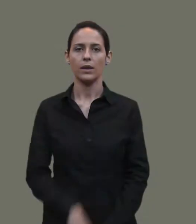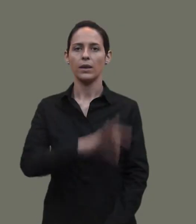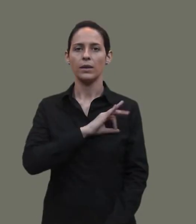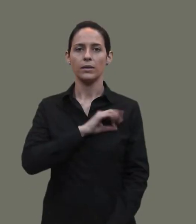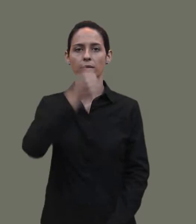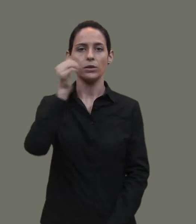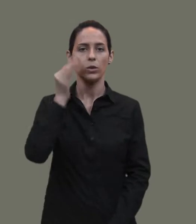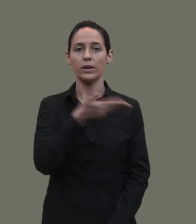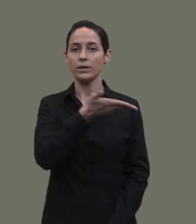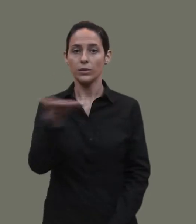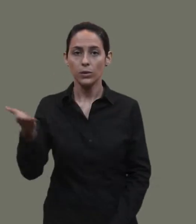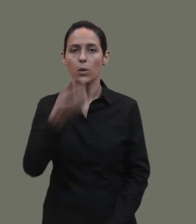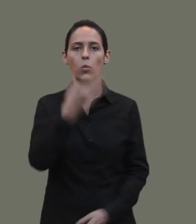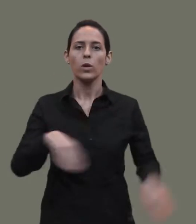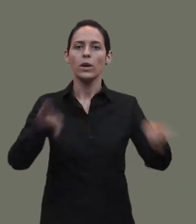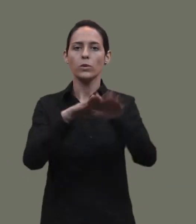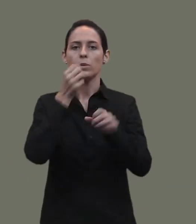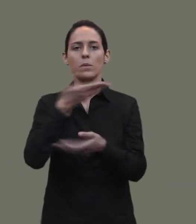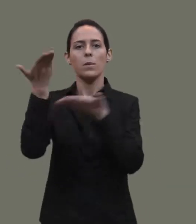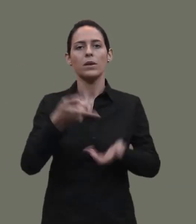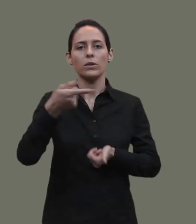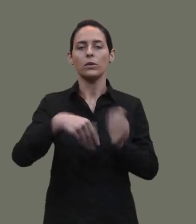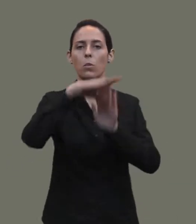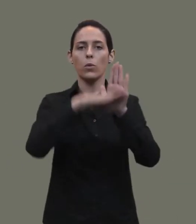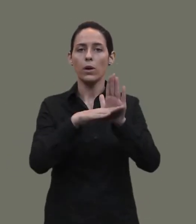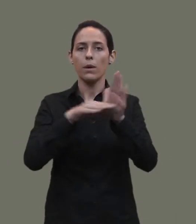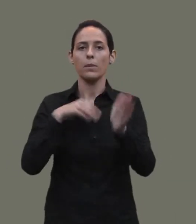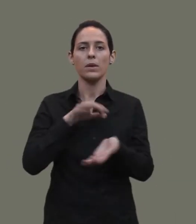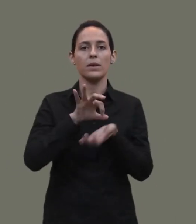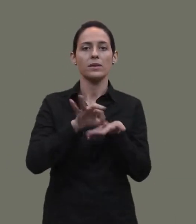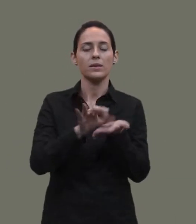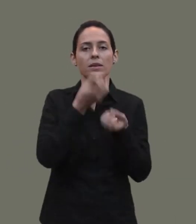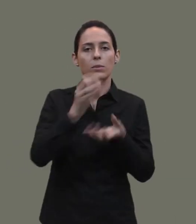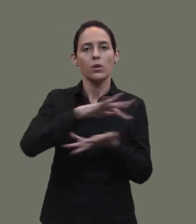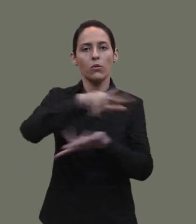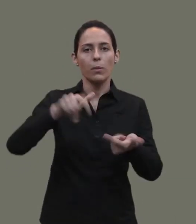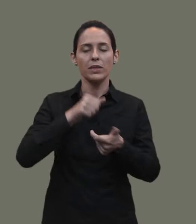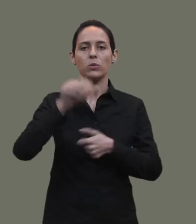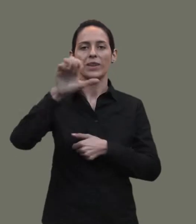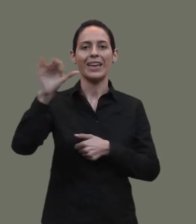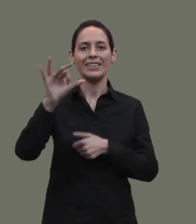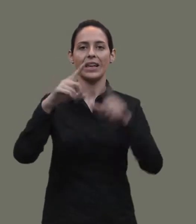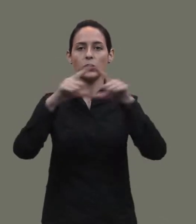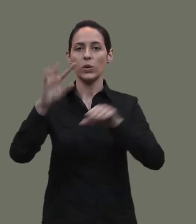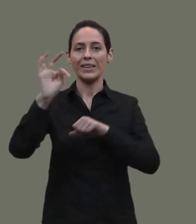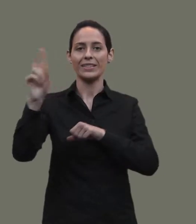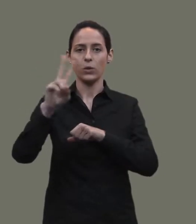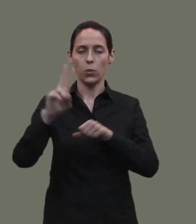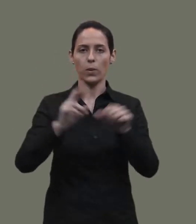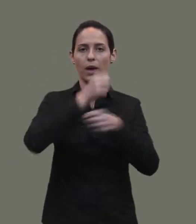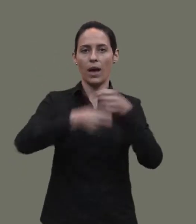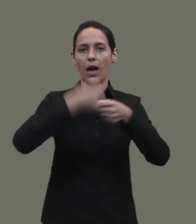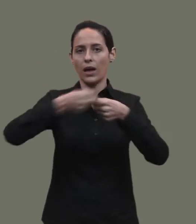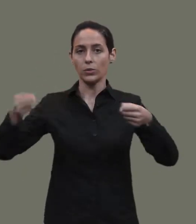Señoras señores, buenas noches y bienvenidos a un programa de los servicios informativos de Sasturias Televisión en el que a lo largo de la semana